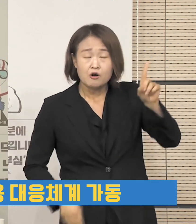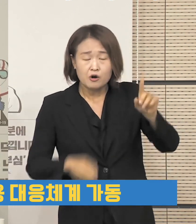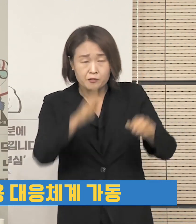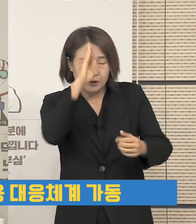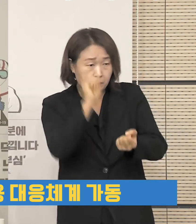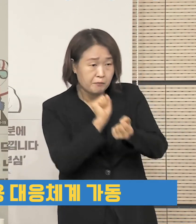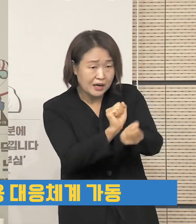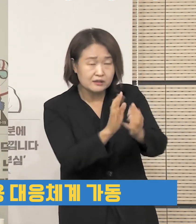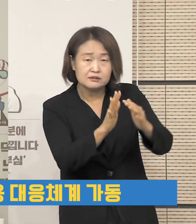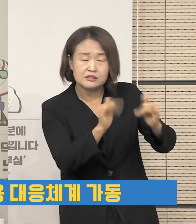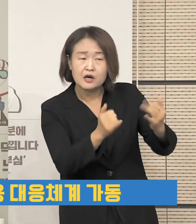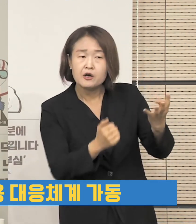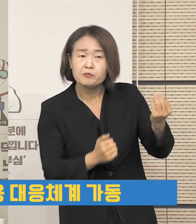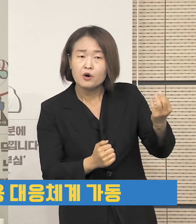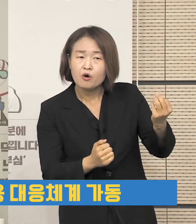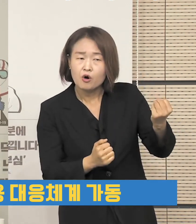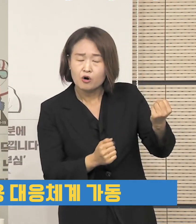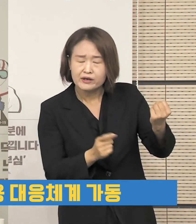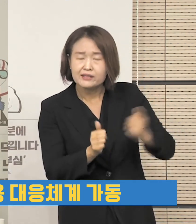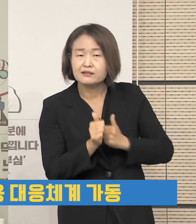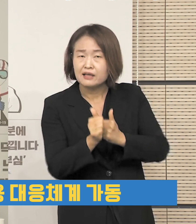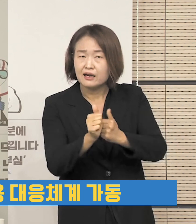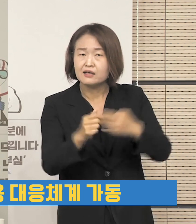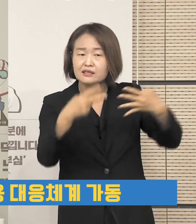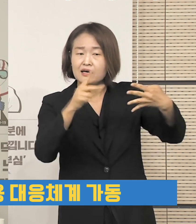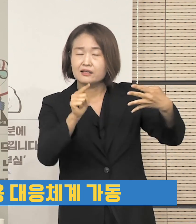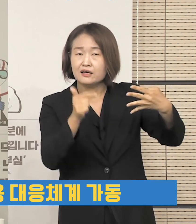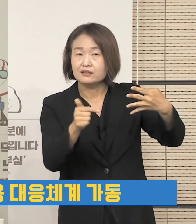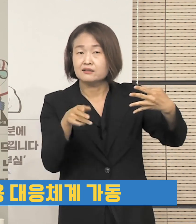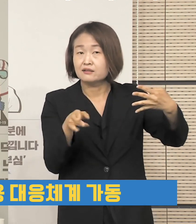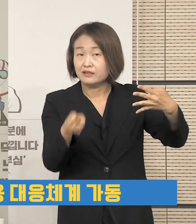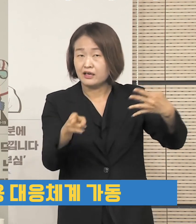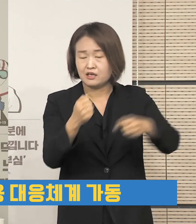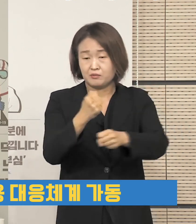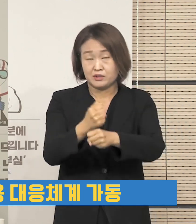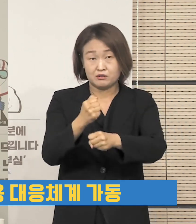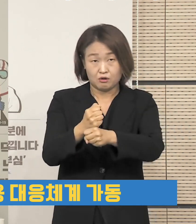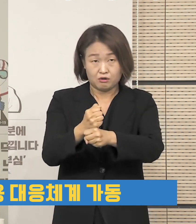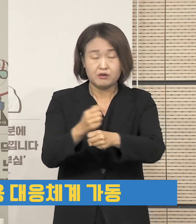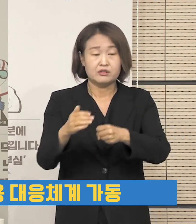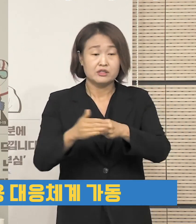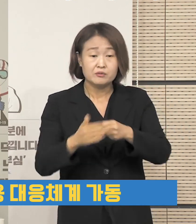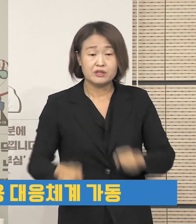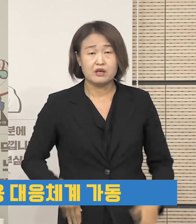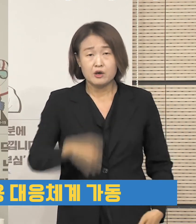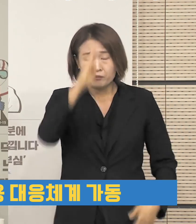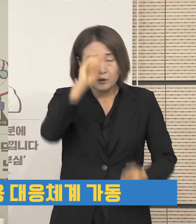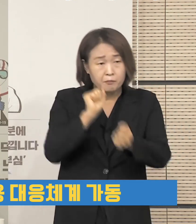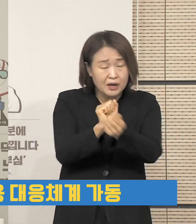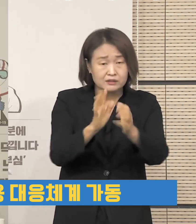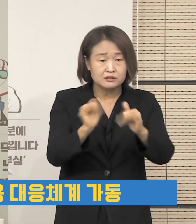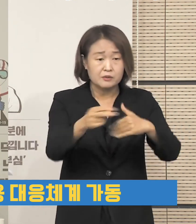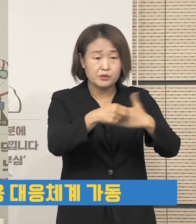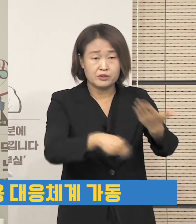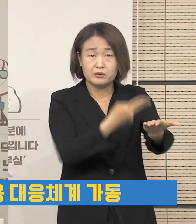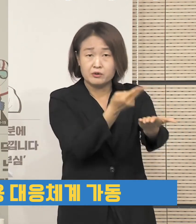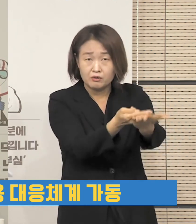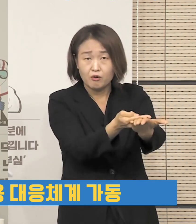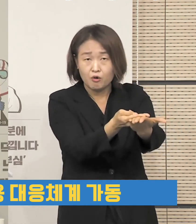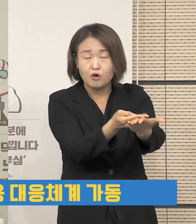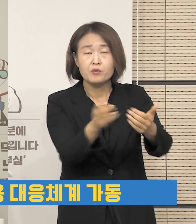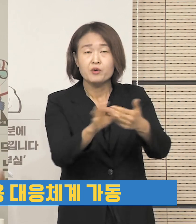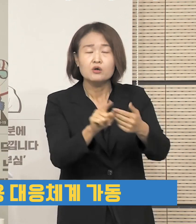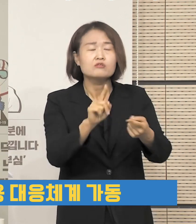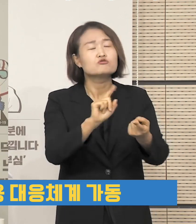따라 4단계로 구분하여 단계별로 수도권 병상을 공동으로 활용할 수 있는 대응체계를 가동해 나갈